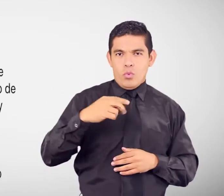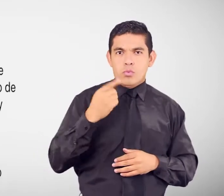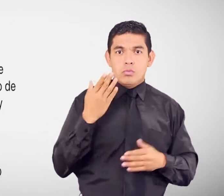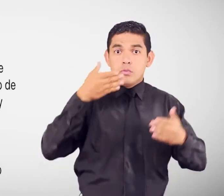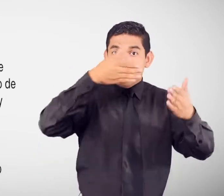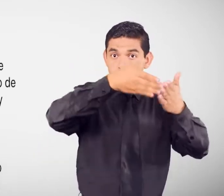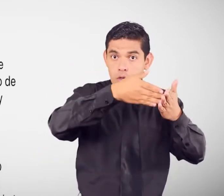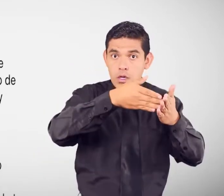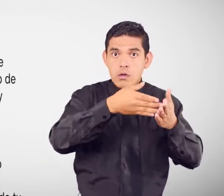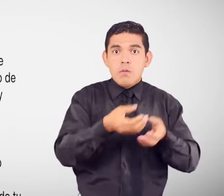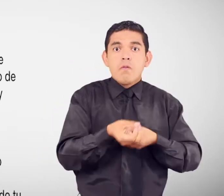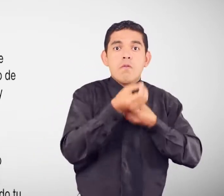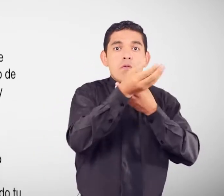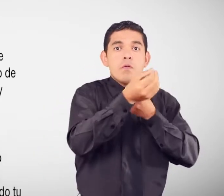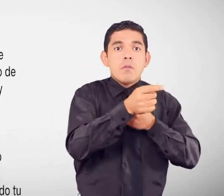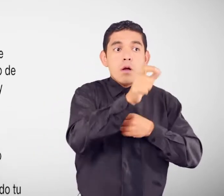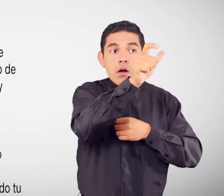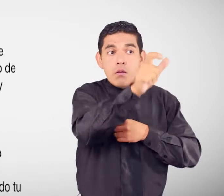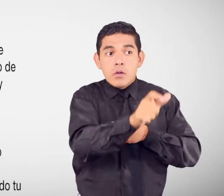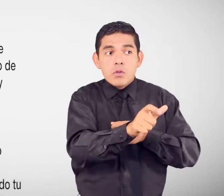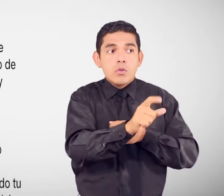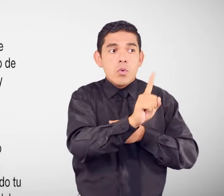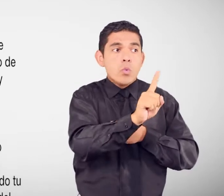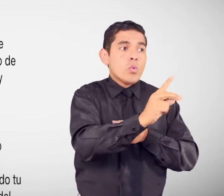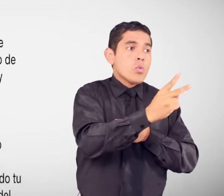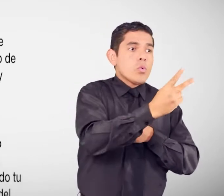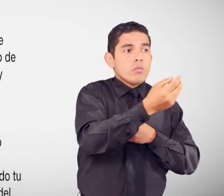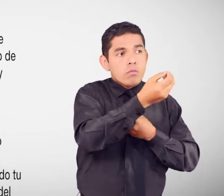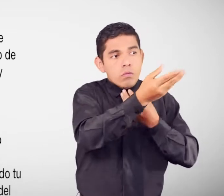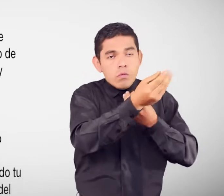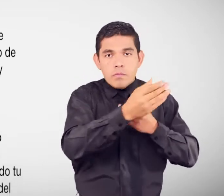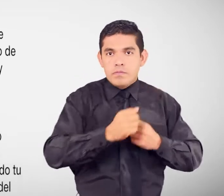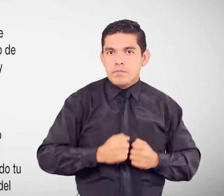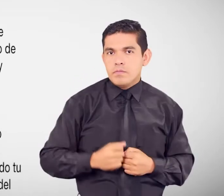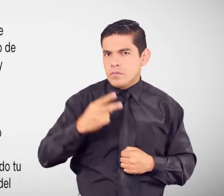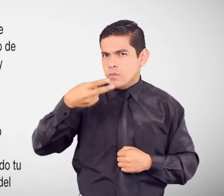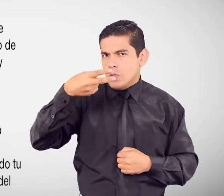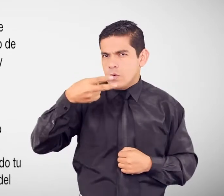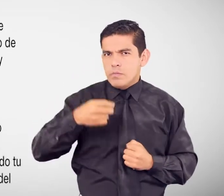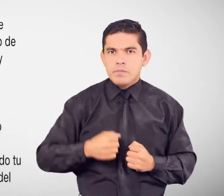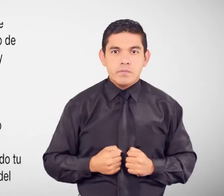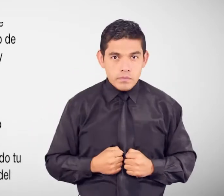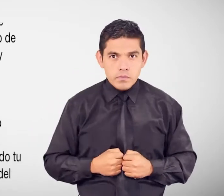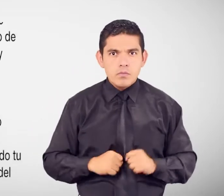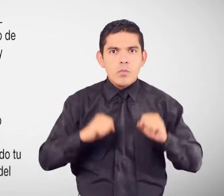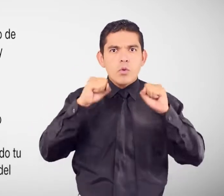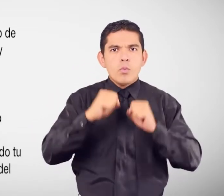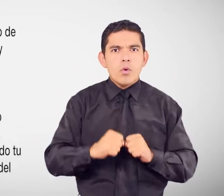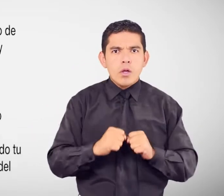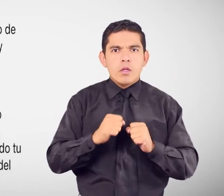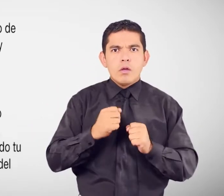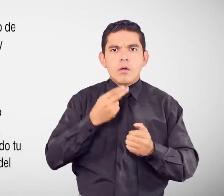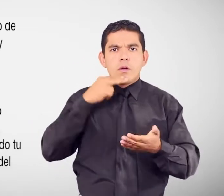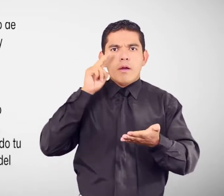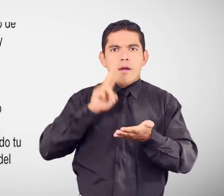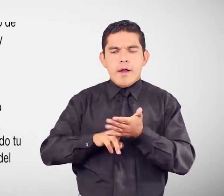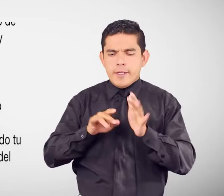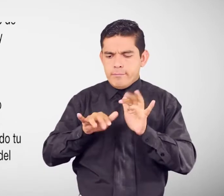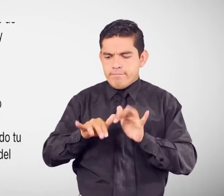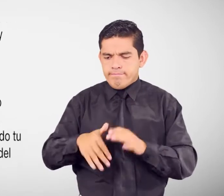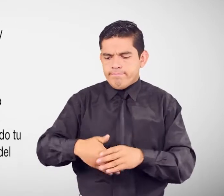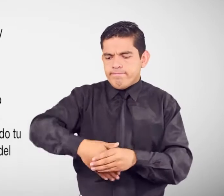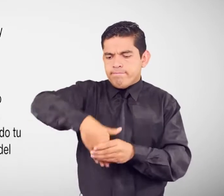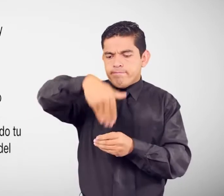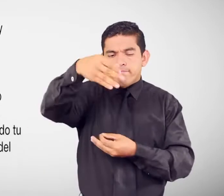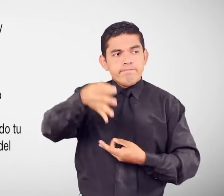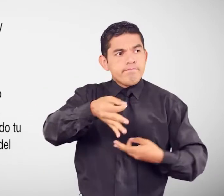tu caso a alguno o alguna de los funcionarios. 2. También puedes redactar un oficio o carta dirigido